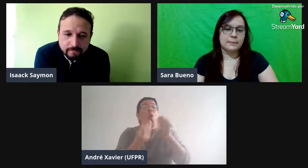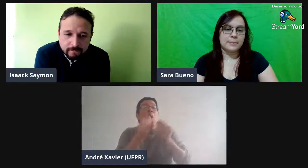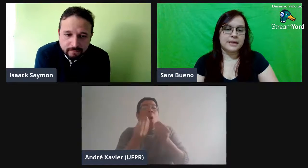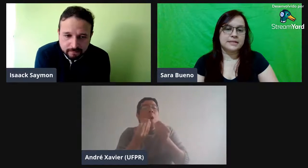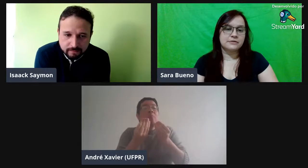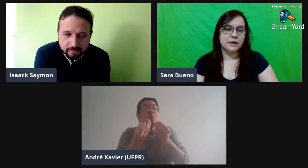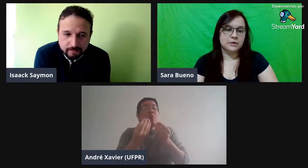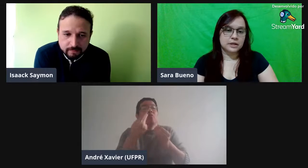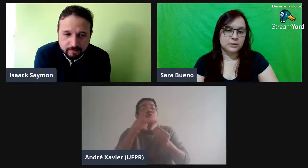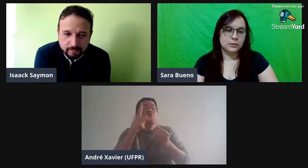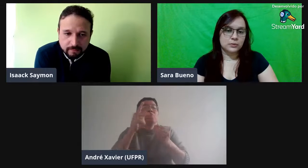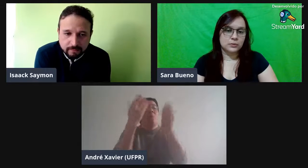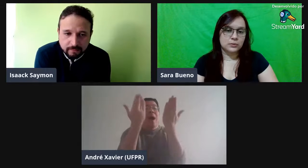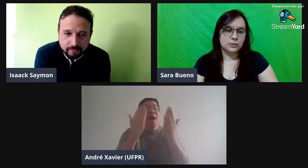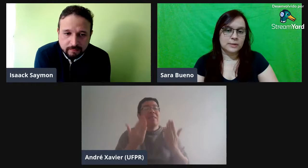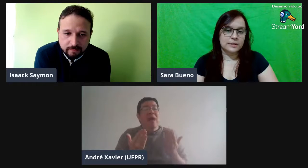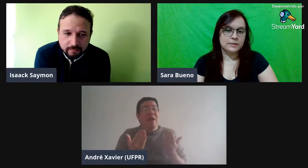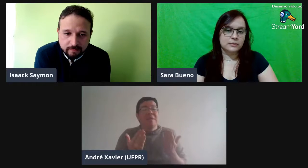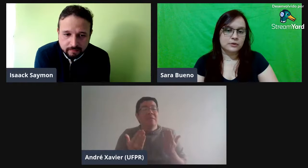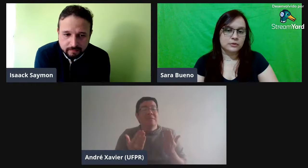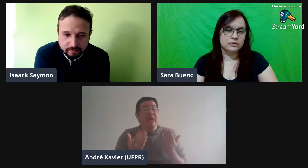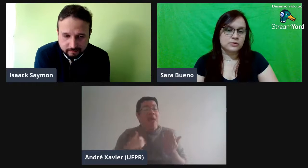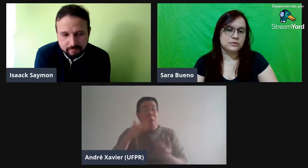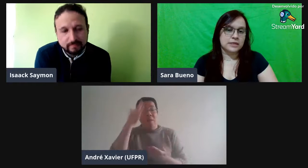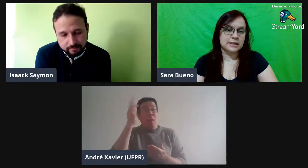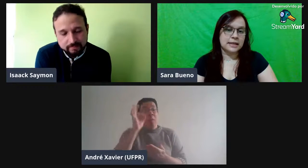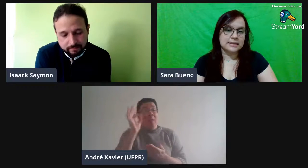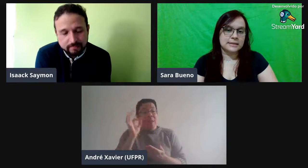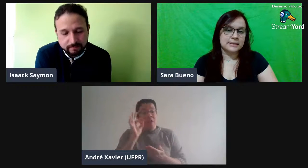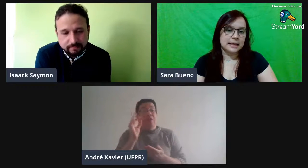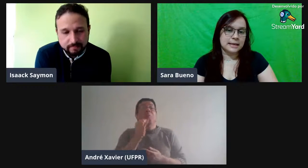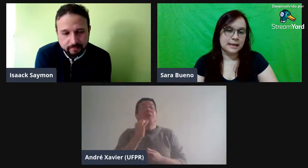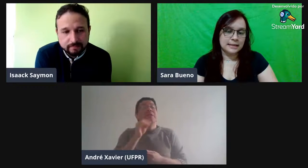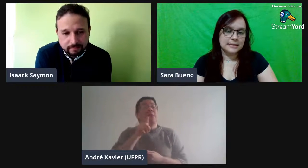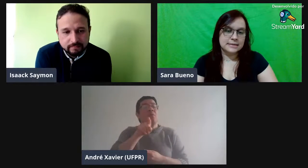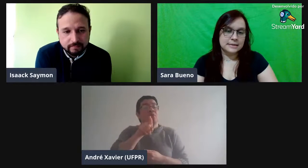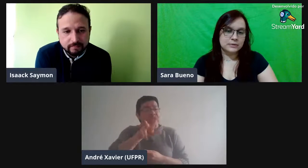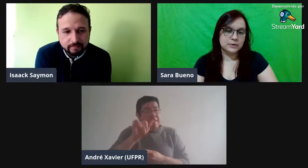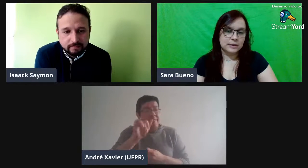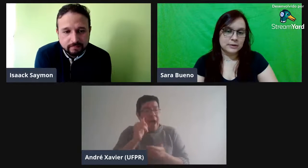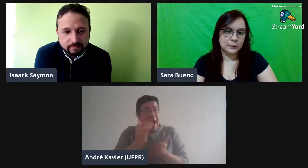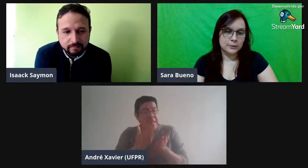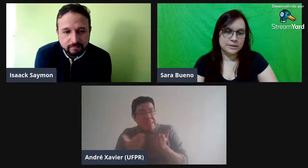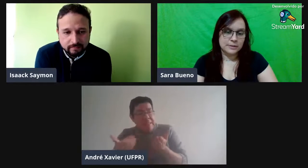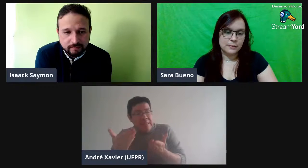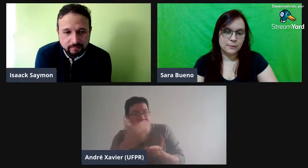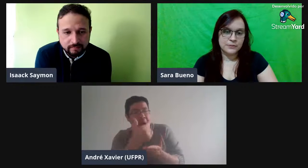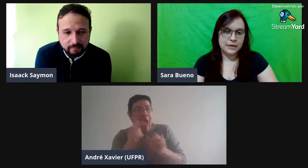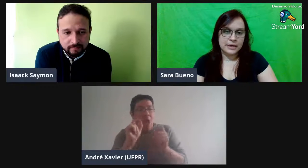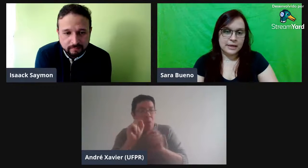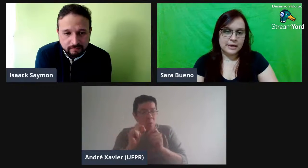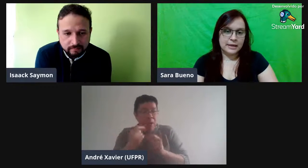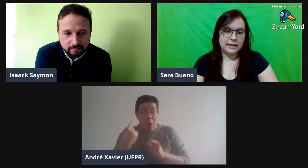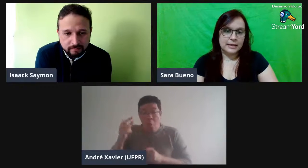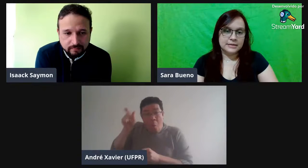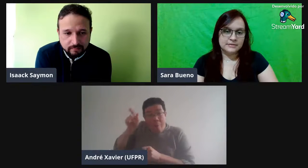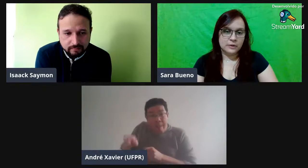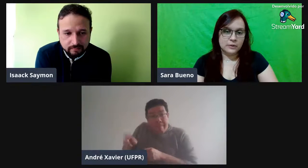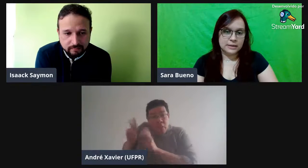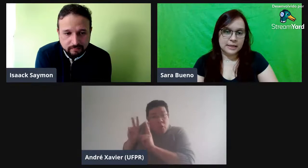Parece que falta ali um... Ele percebeu que faltam uns detalhes ali da análise que ele não entendeu. Por exemplo, você vai coletar